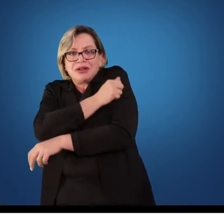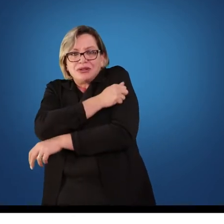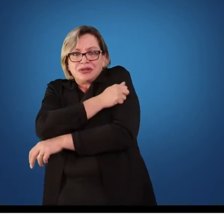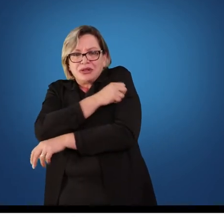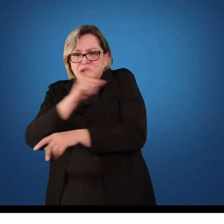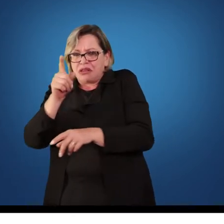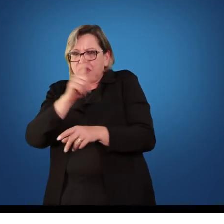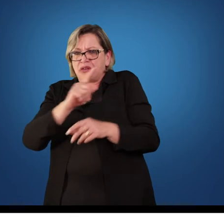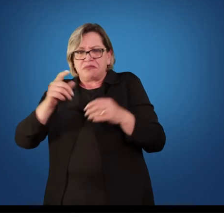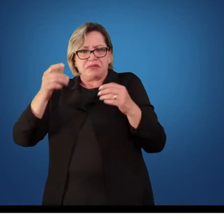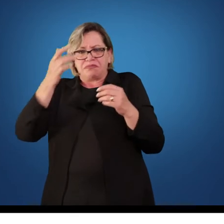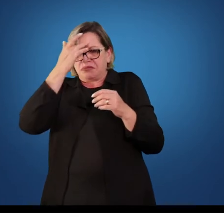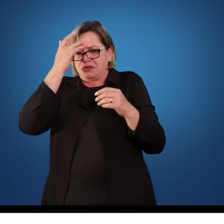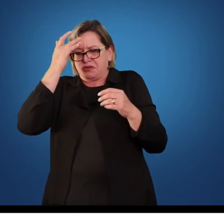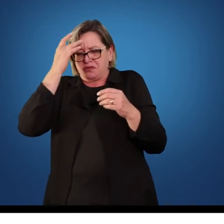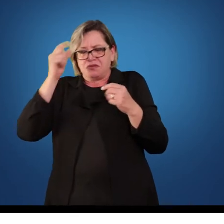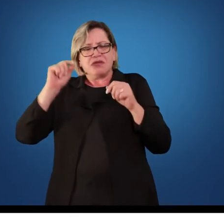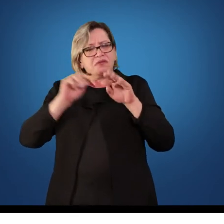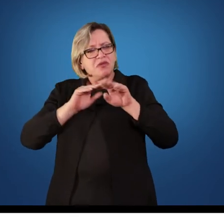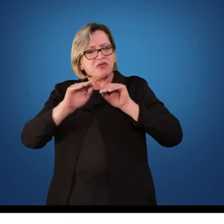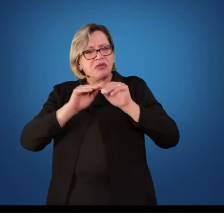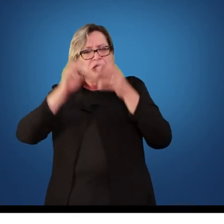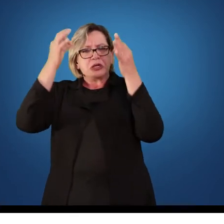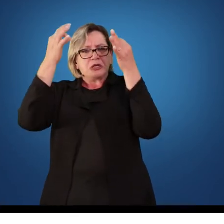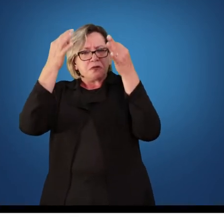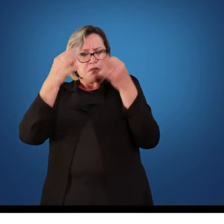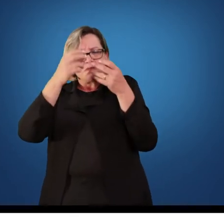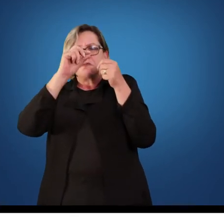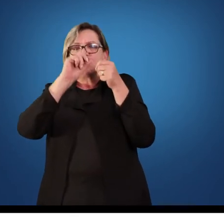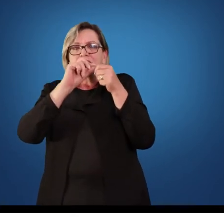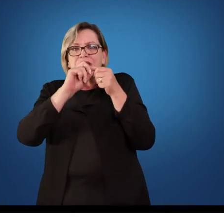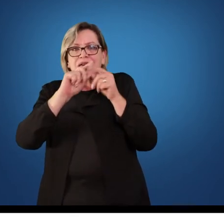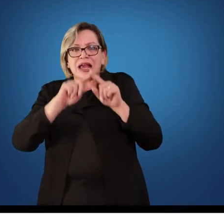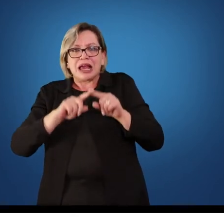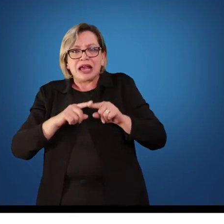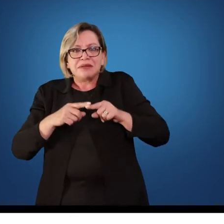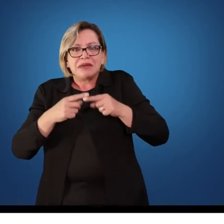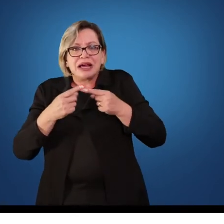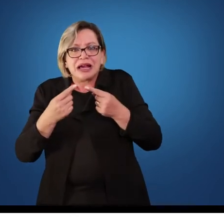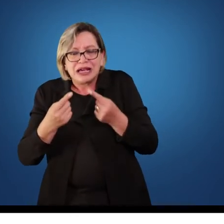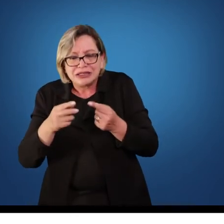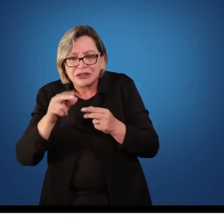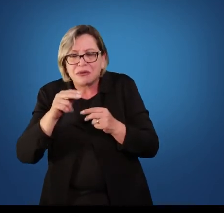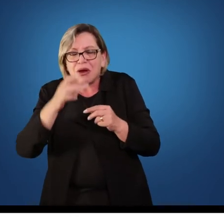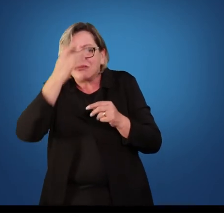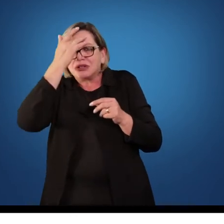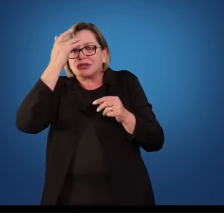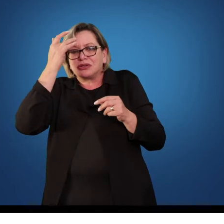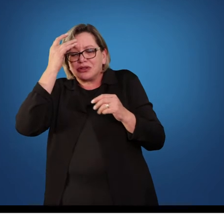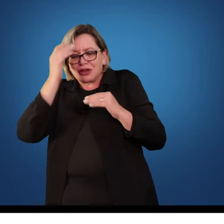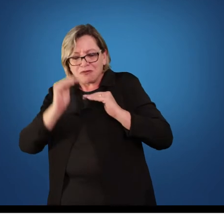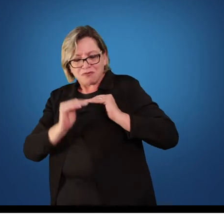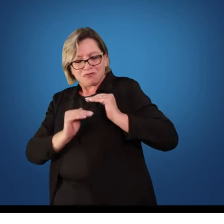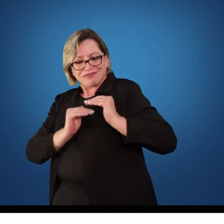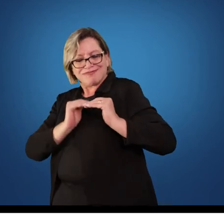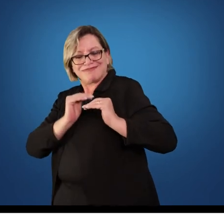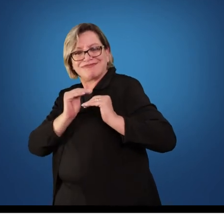reproduzir um movimento, mas nós olhamos para nosso aluno como uma pessoa que vai construir um novo movimento, que ele já